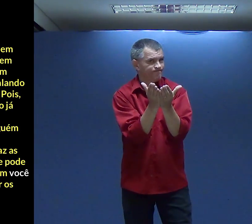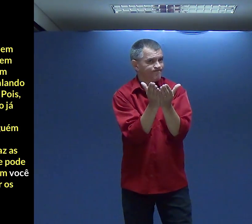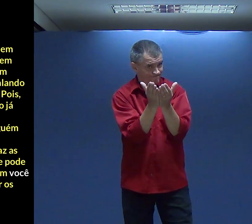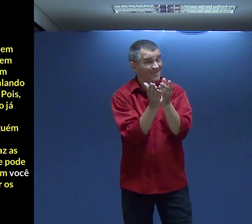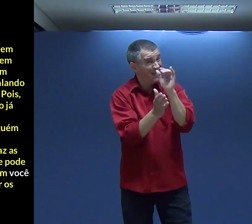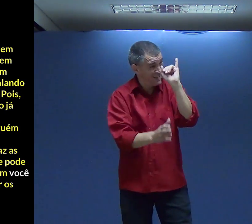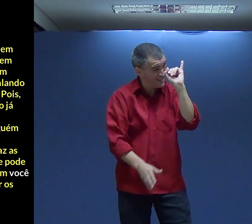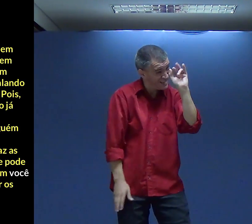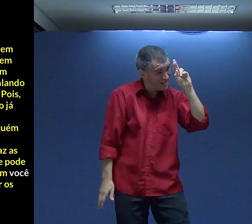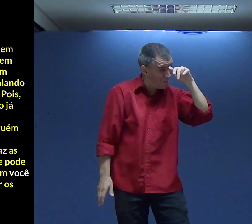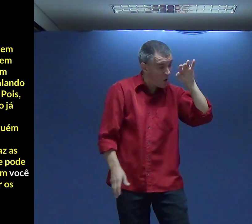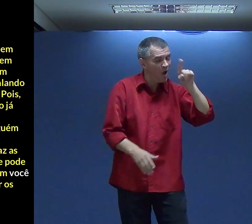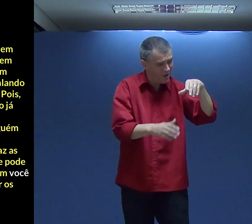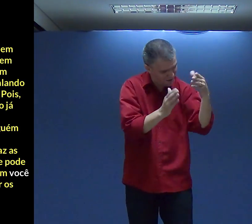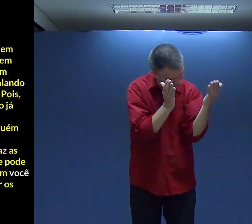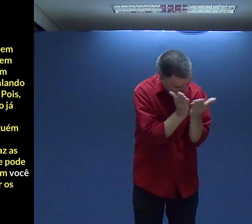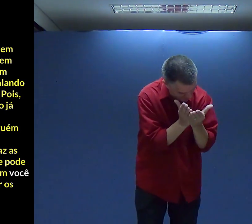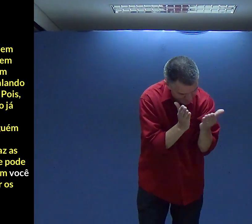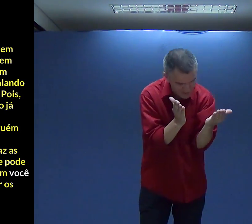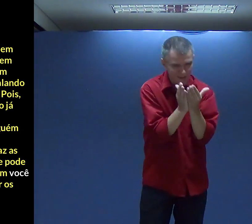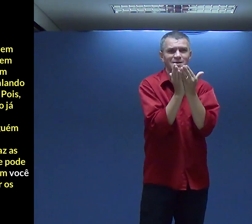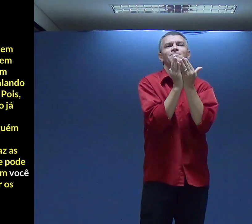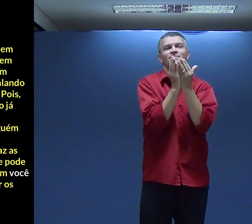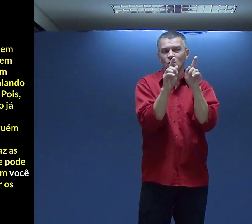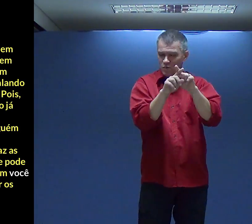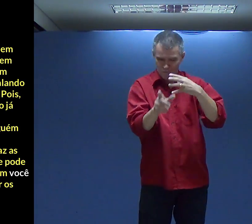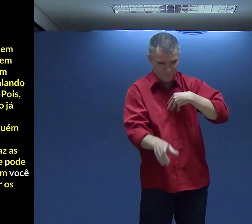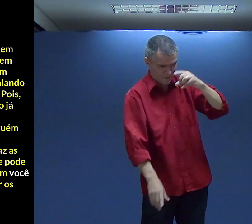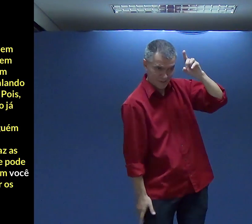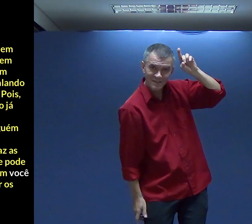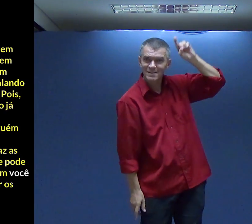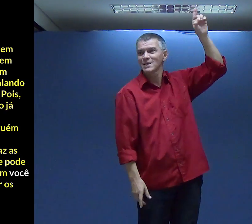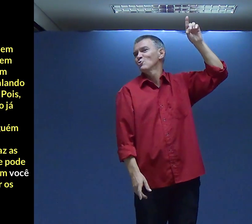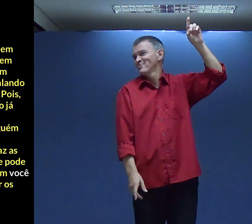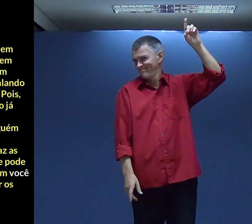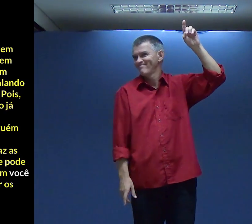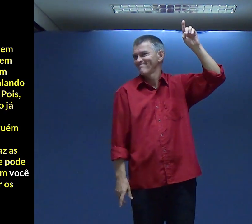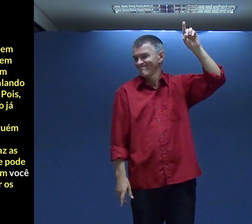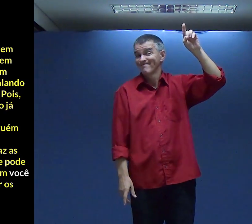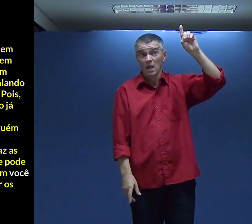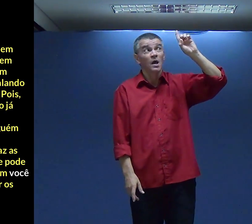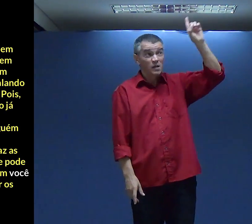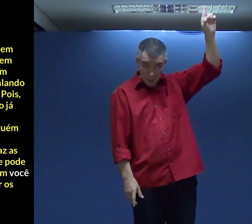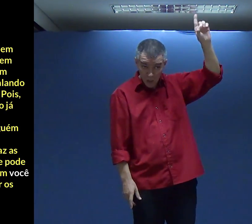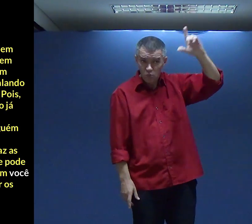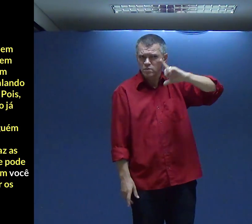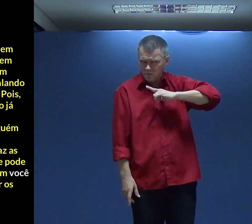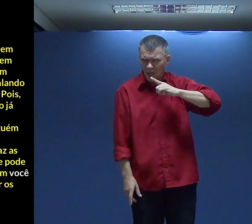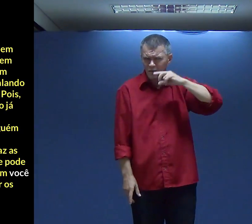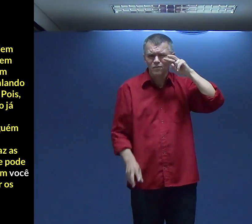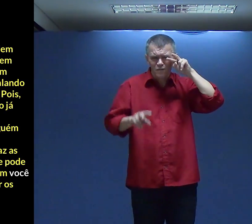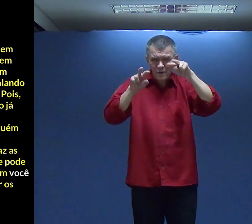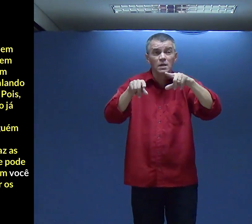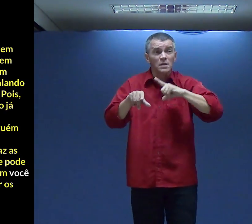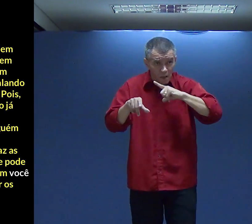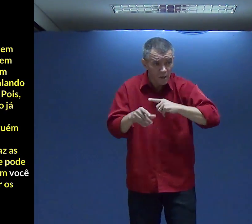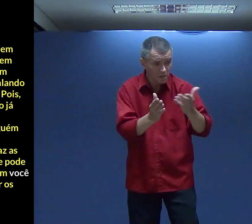cristãos O irmão São os nossos irmãos Da fé também Porque somos Filhos de